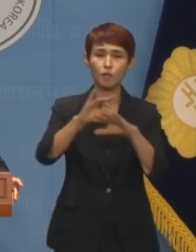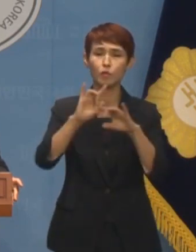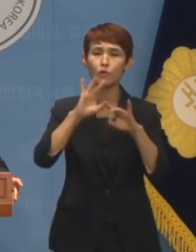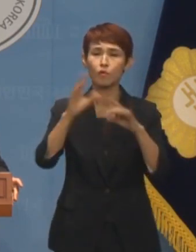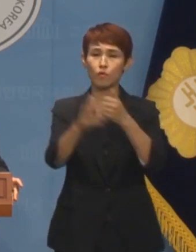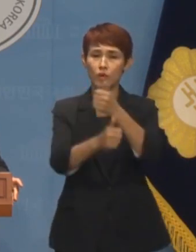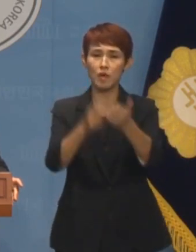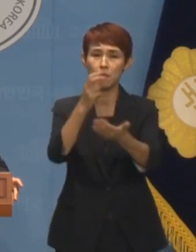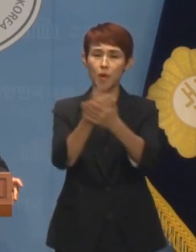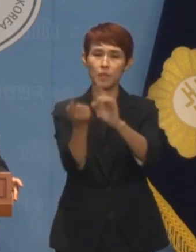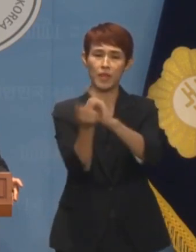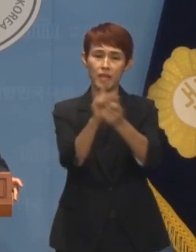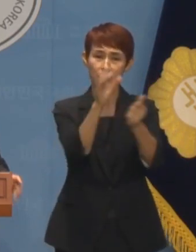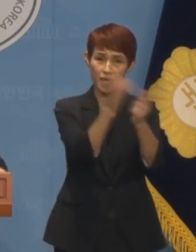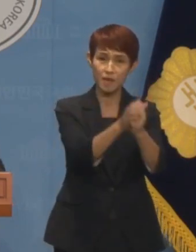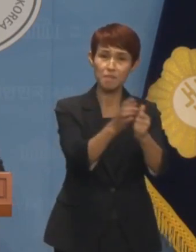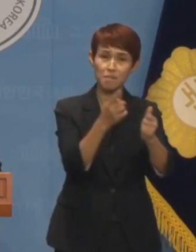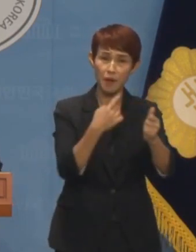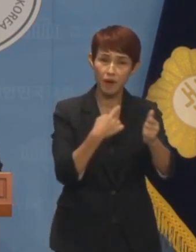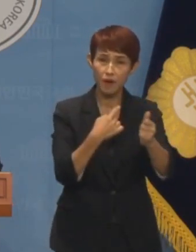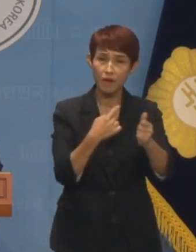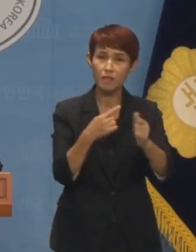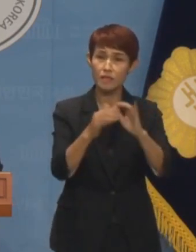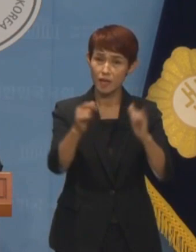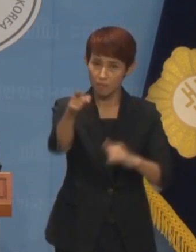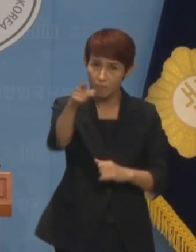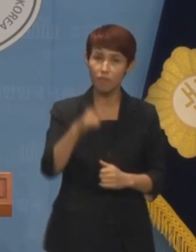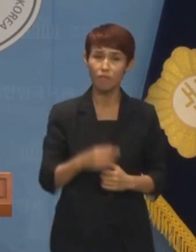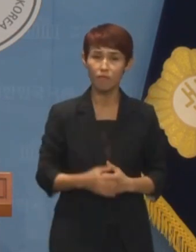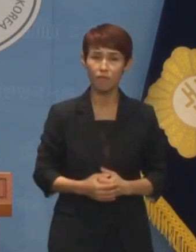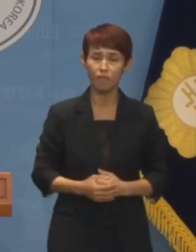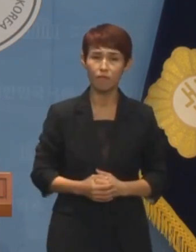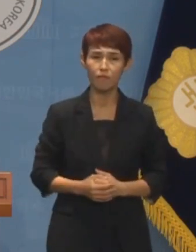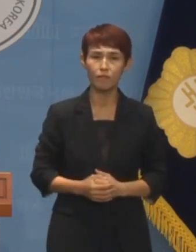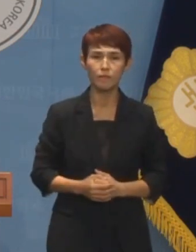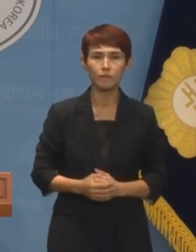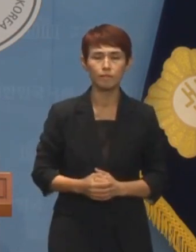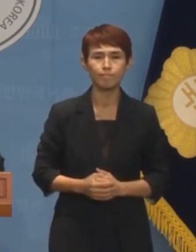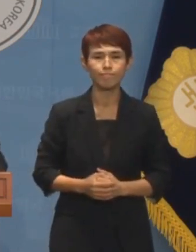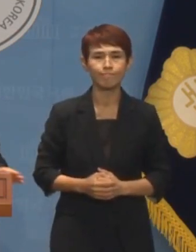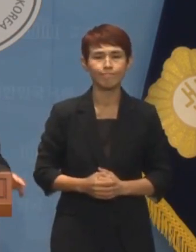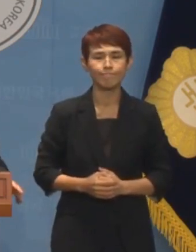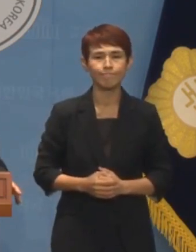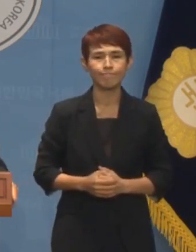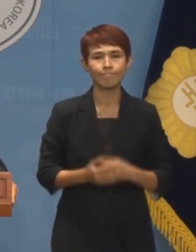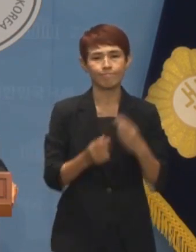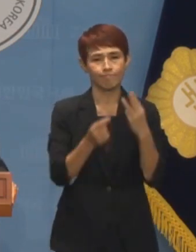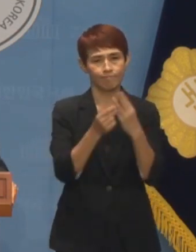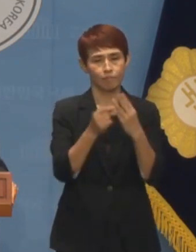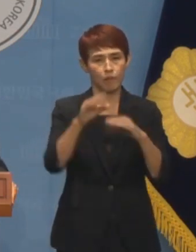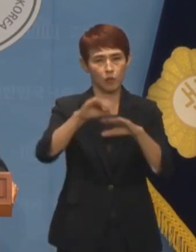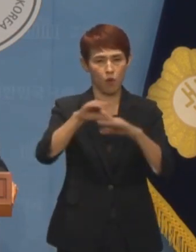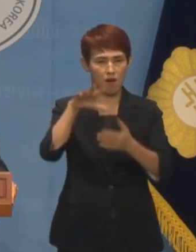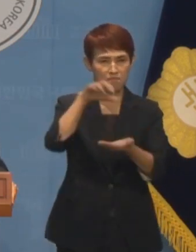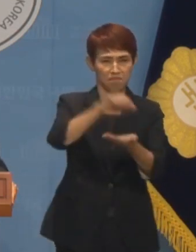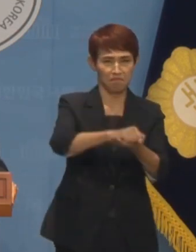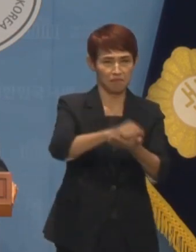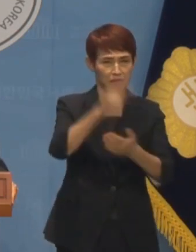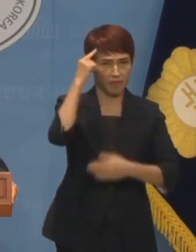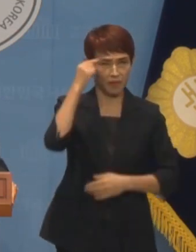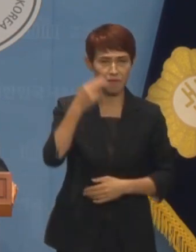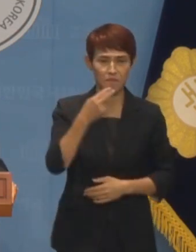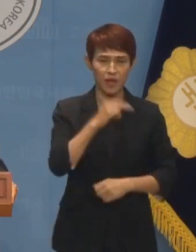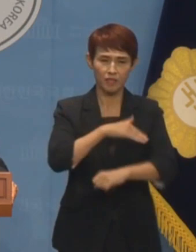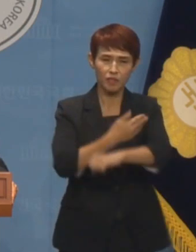법률 대리인을 맡긴 사람이 할 말도 아닌 것 같습니다. 셋째, 방송을 장악할 의사도